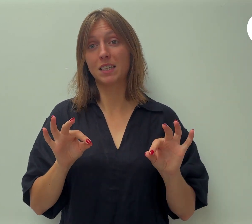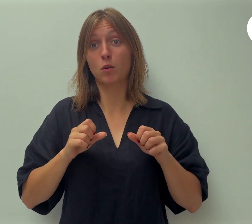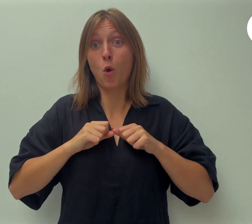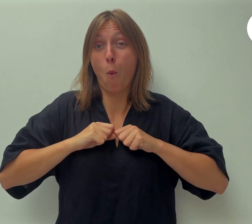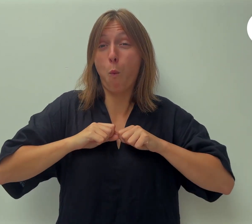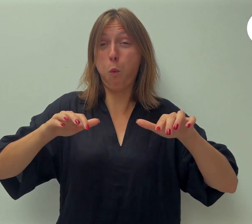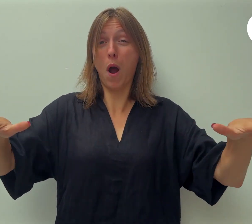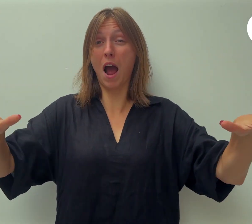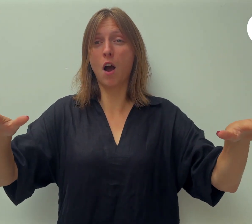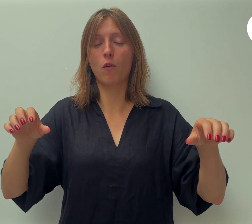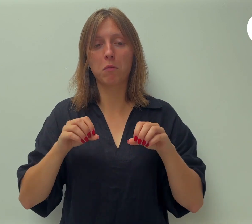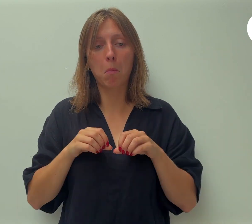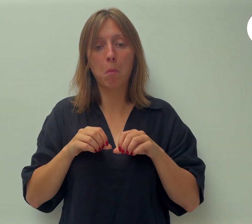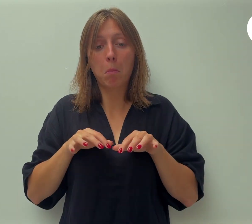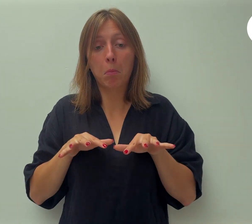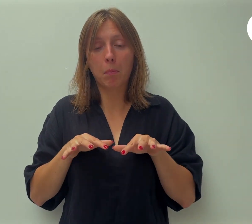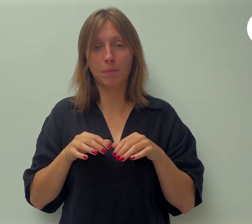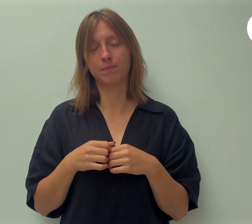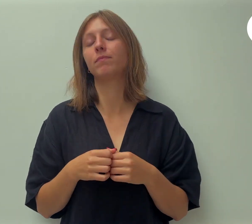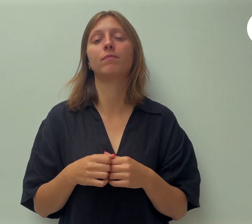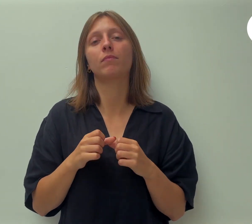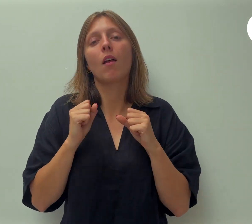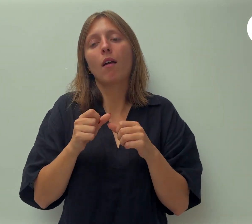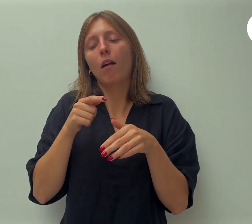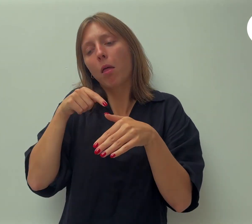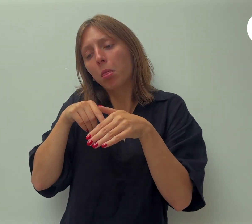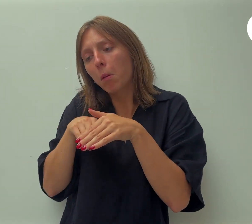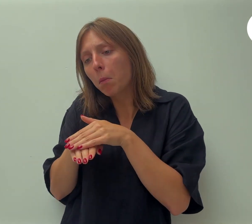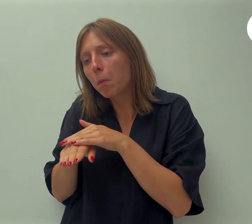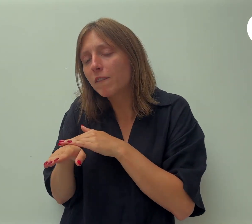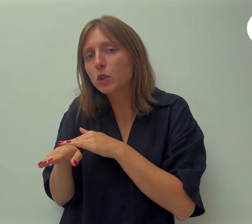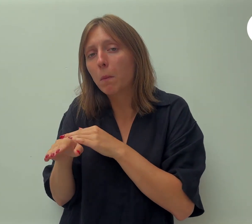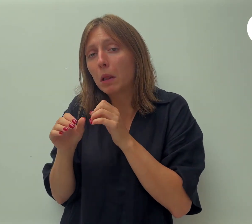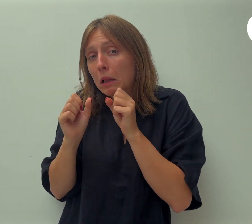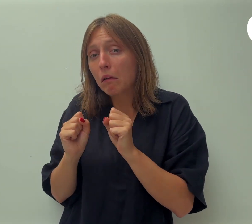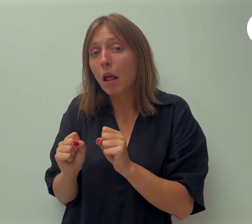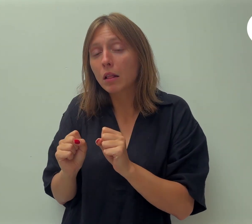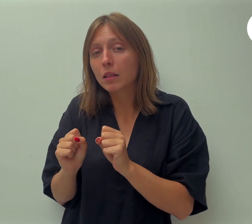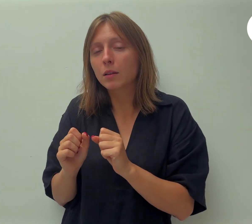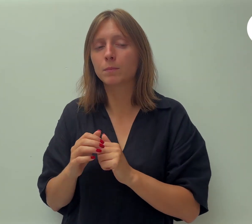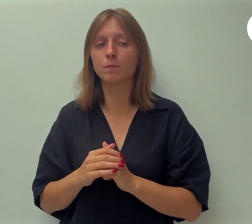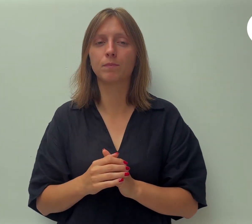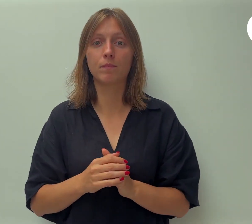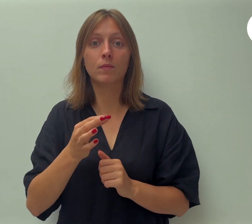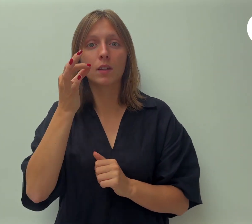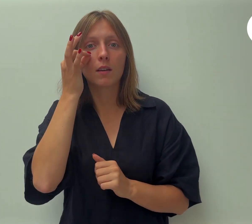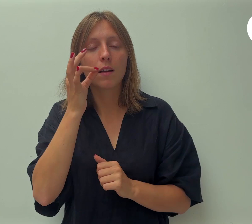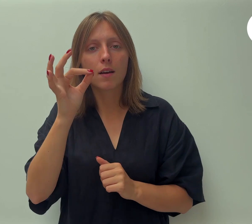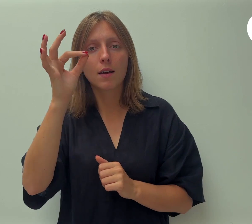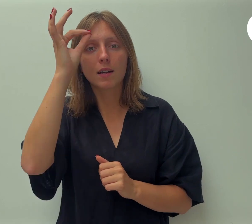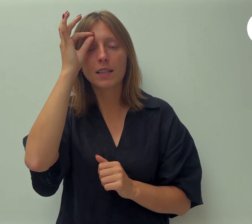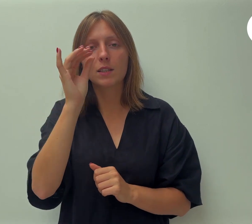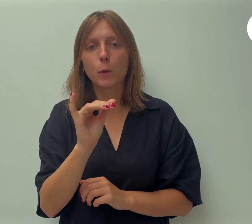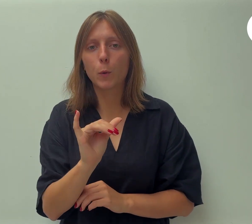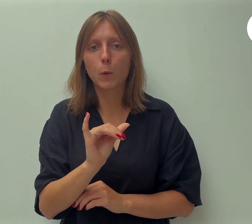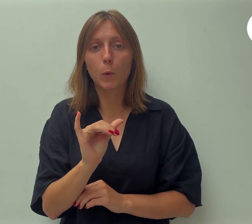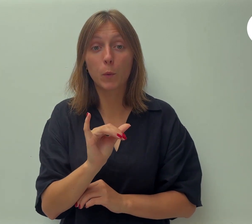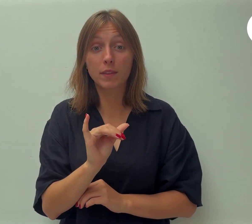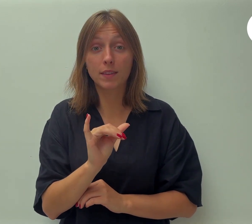We kunnen ons inderdaad verschuilen onder een korenmaat. Het gevaar van je verschuilen onder een korenmaat is dat